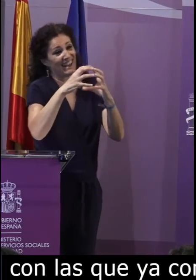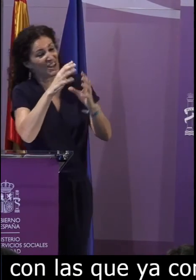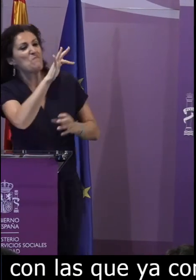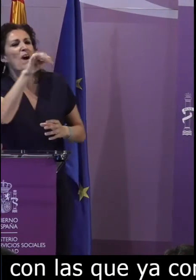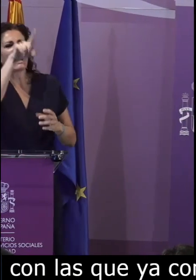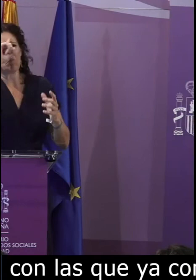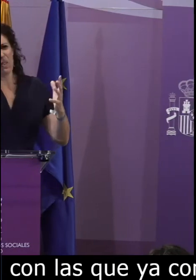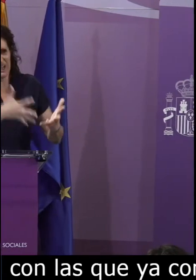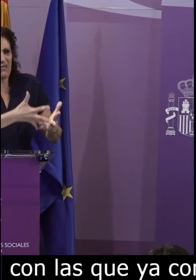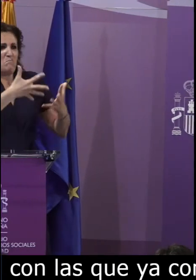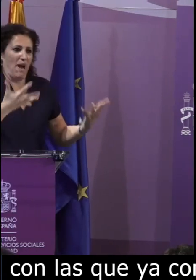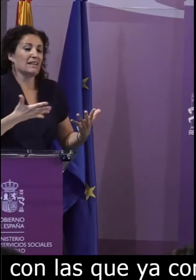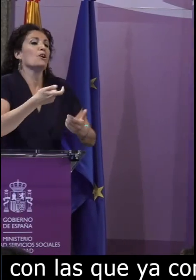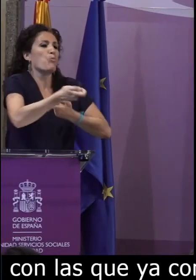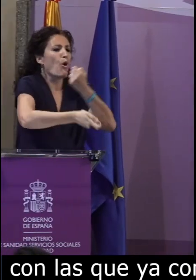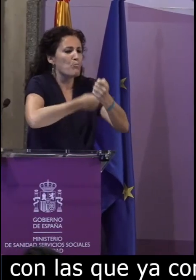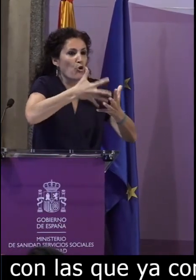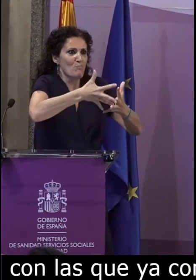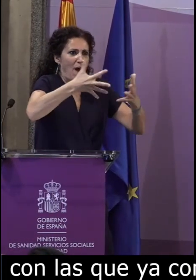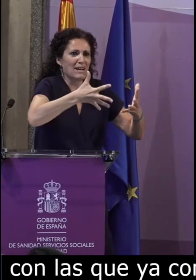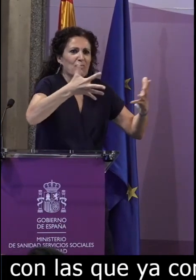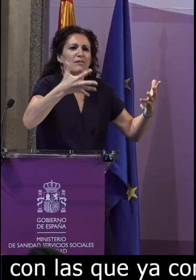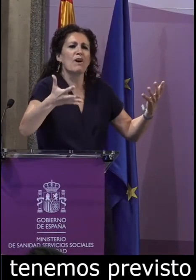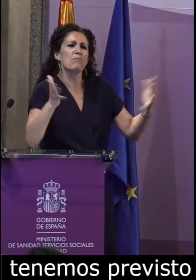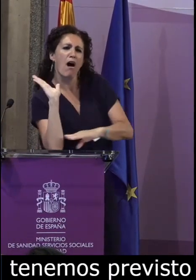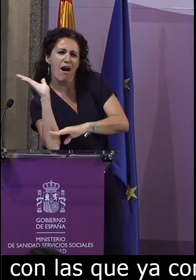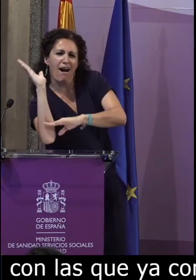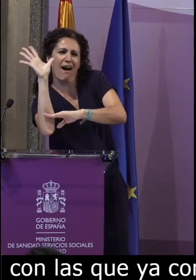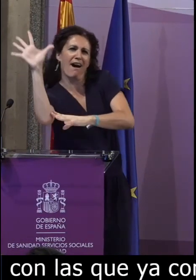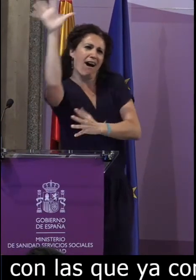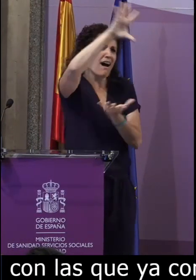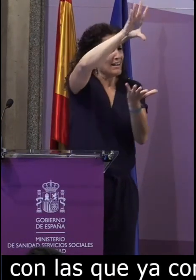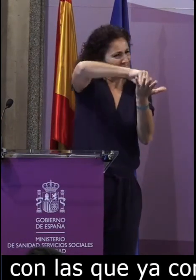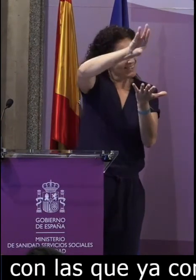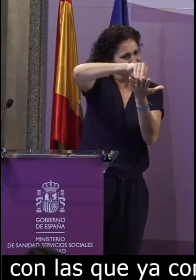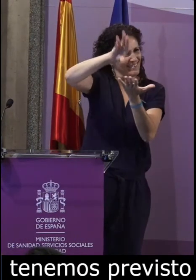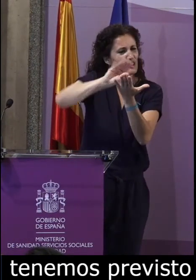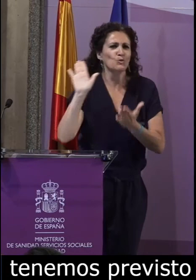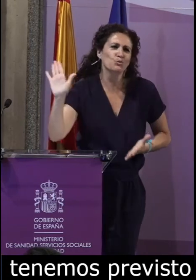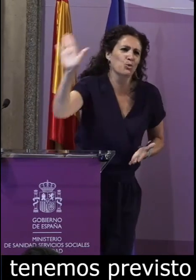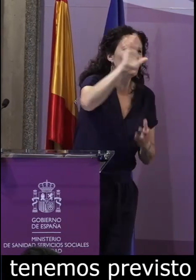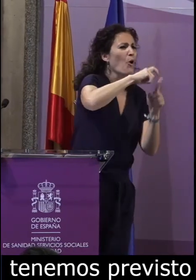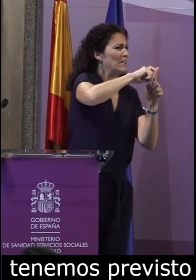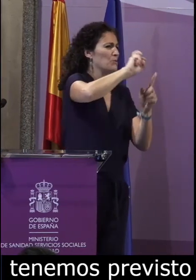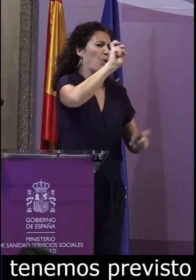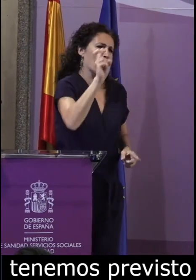concretamente a Granada, y seguir trabajando en la Comunidad de Madrid de manera que podamos ampliar ese